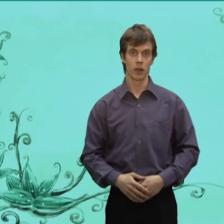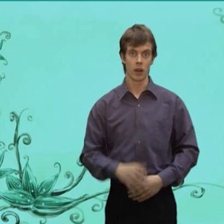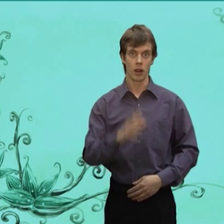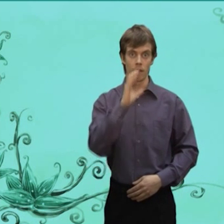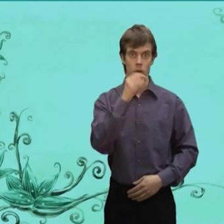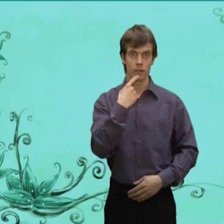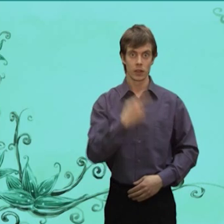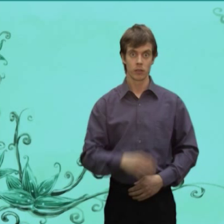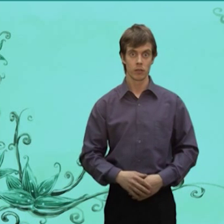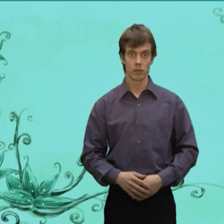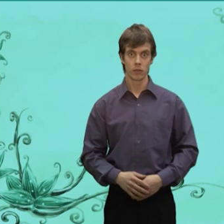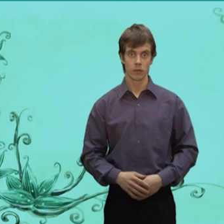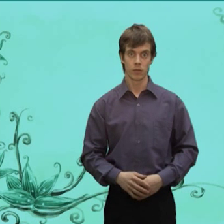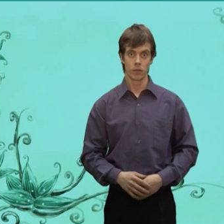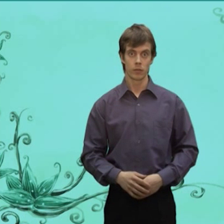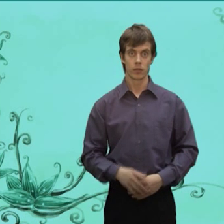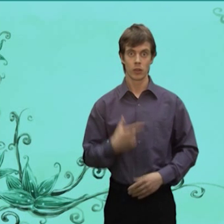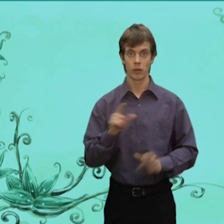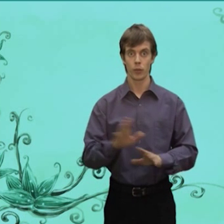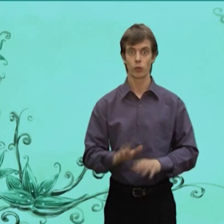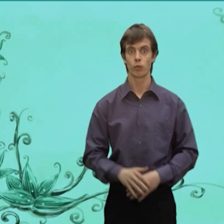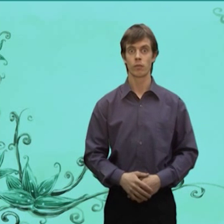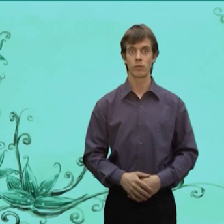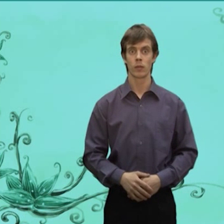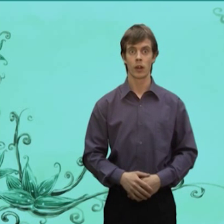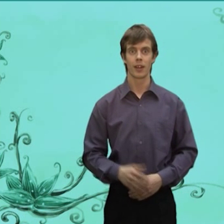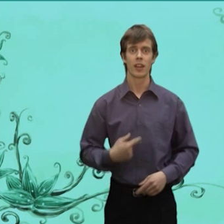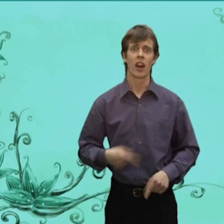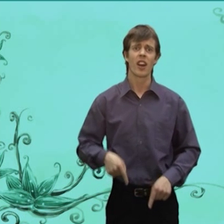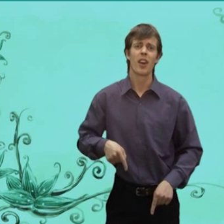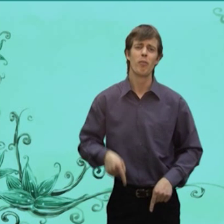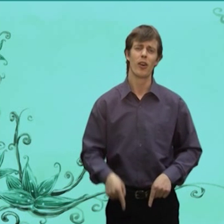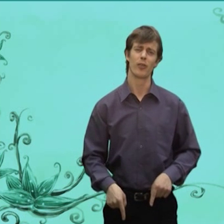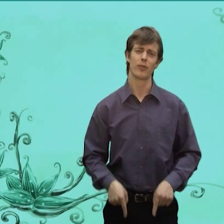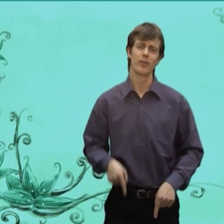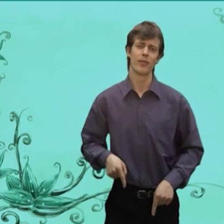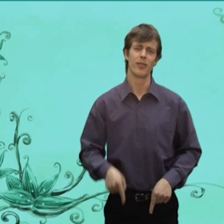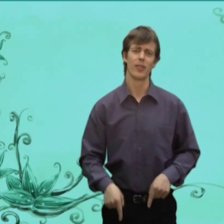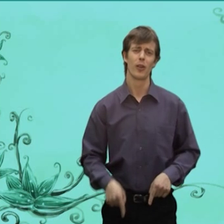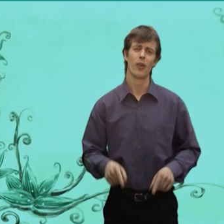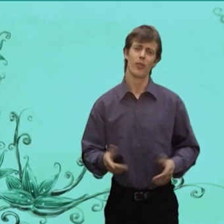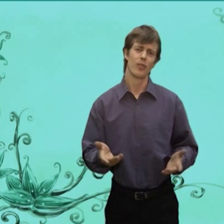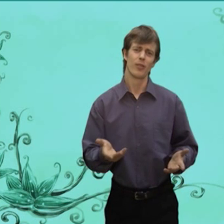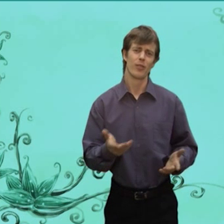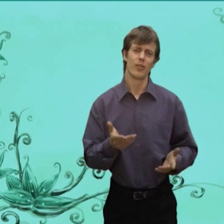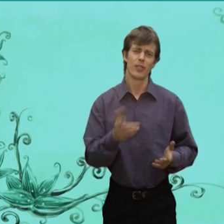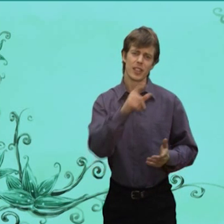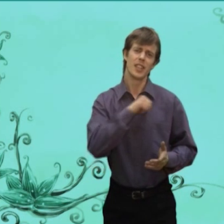Нет Я не пойду Я Хромаю Сам